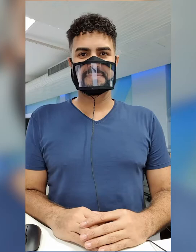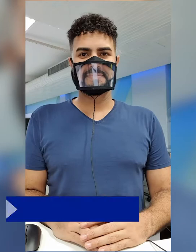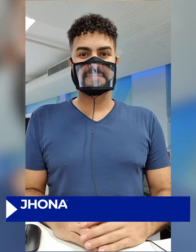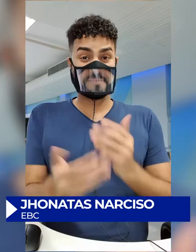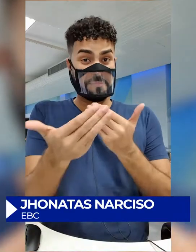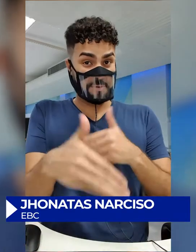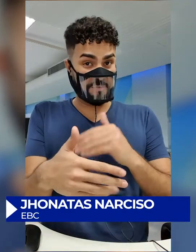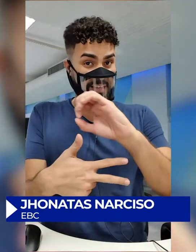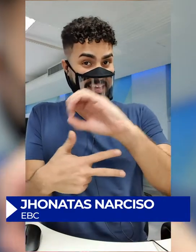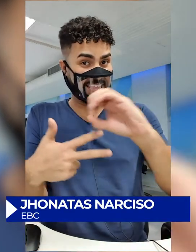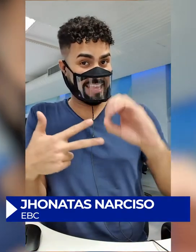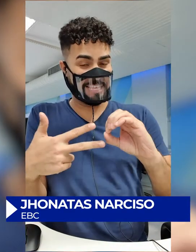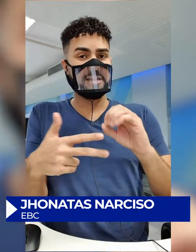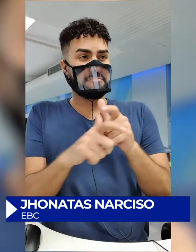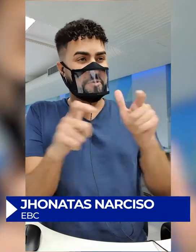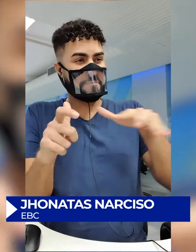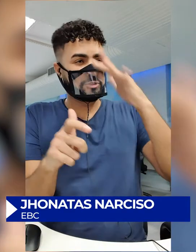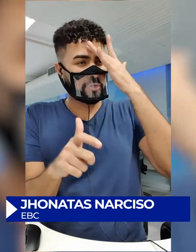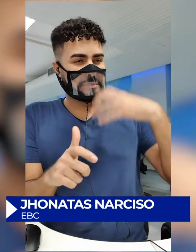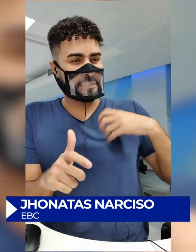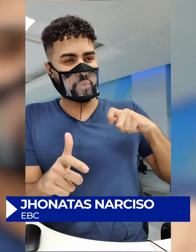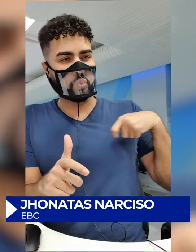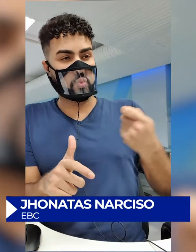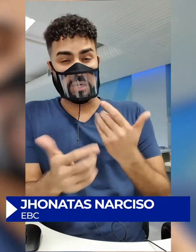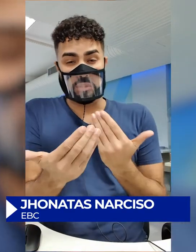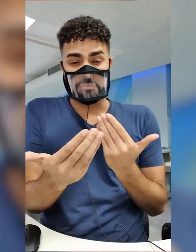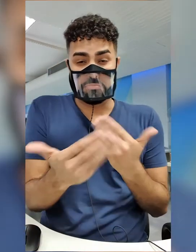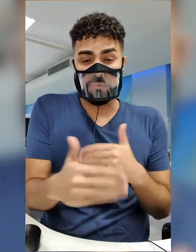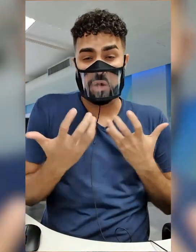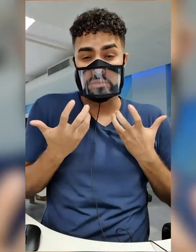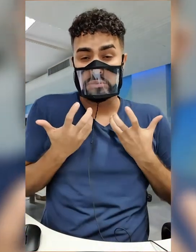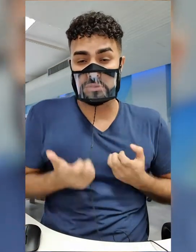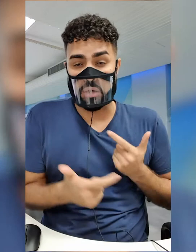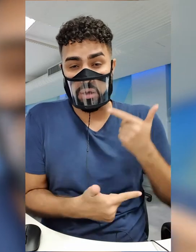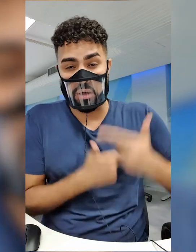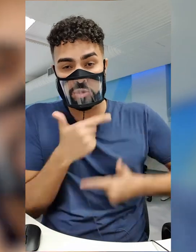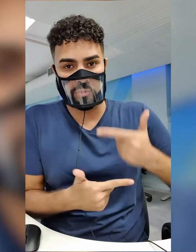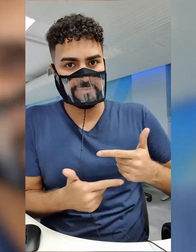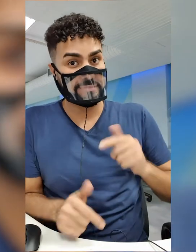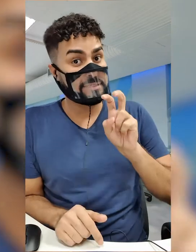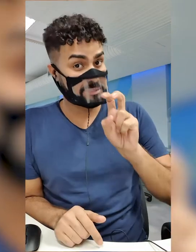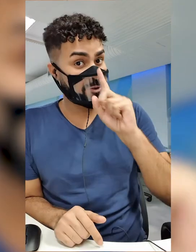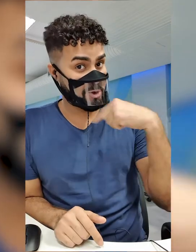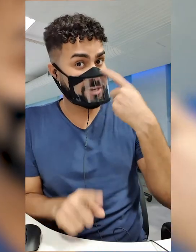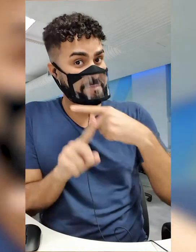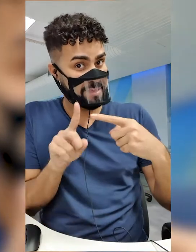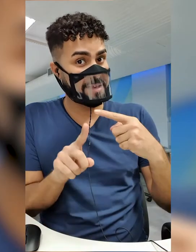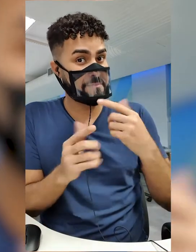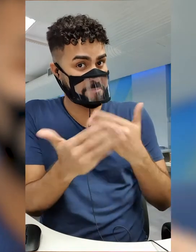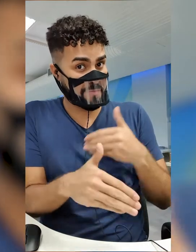A prova do Enem é vista por muita gente como uma verdadeira maratona. São cinco horas e meia de prova no